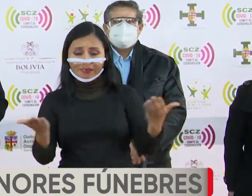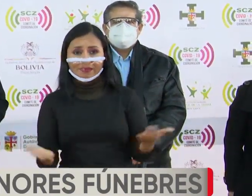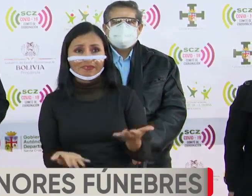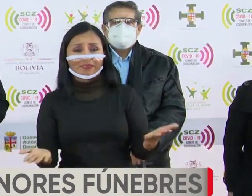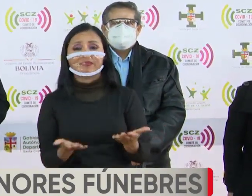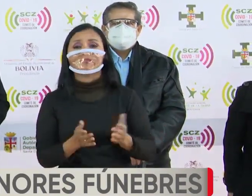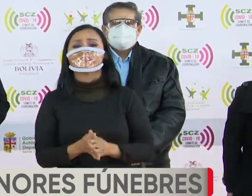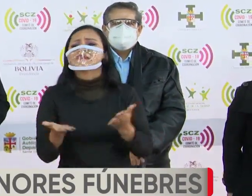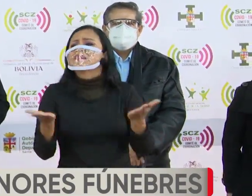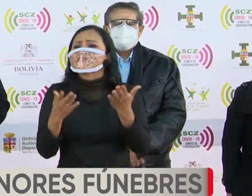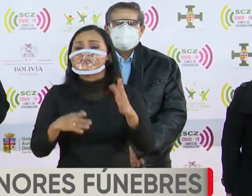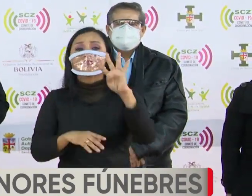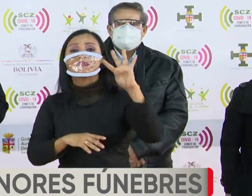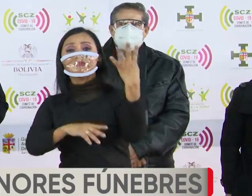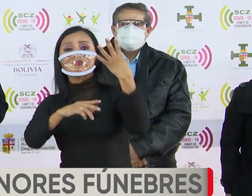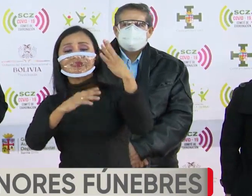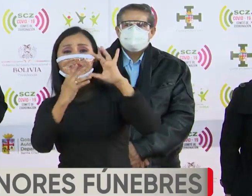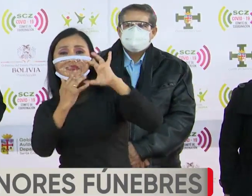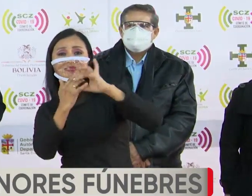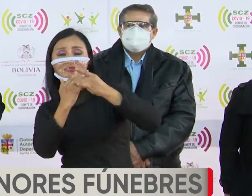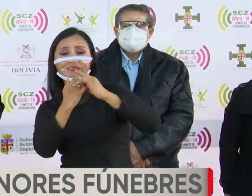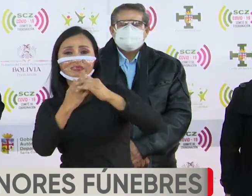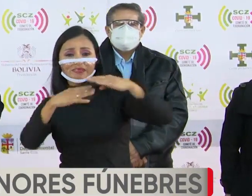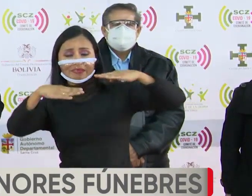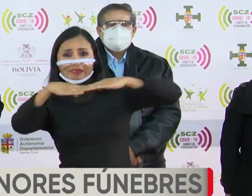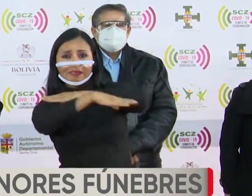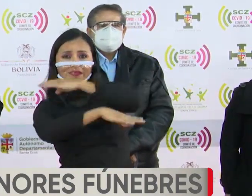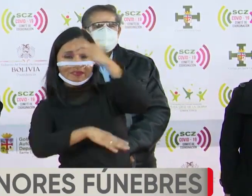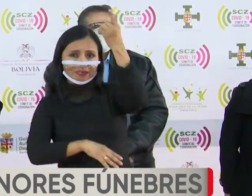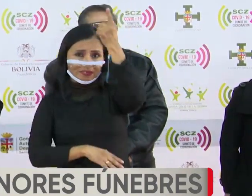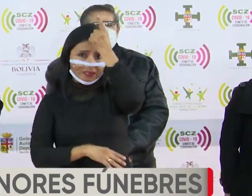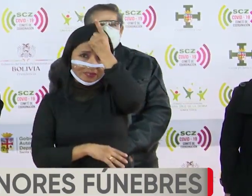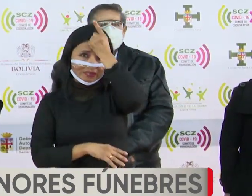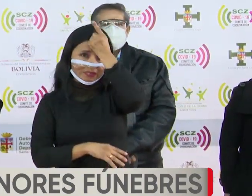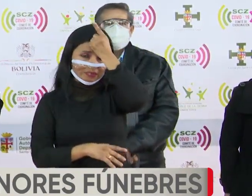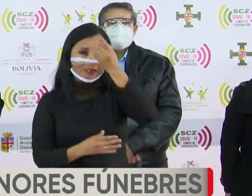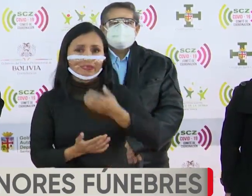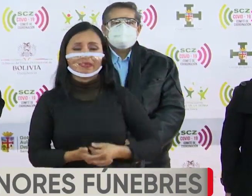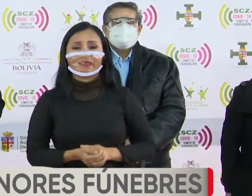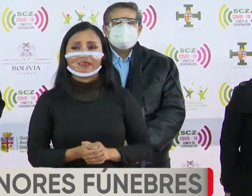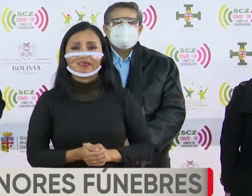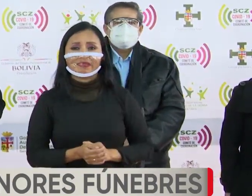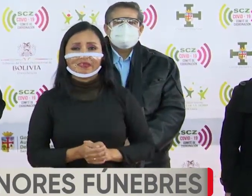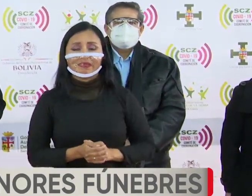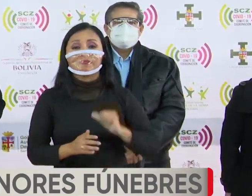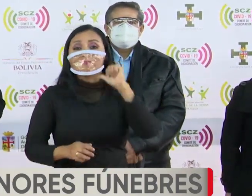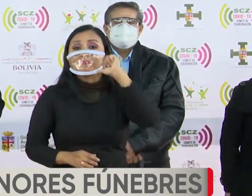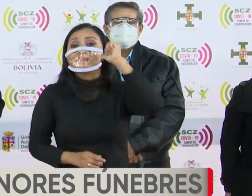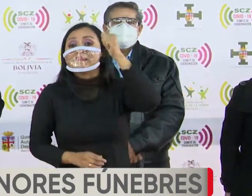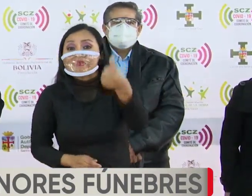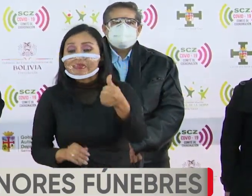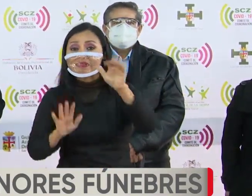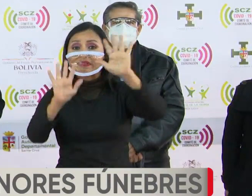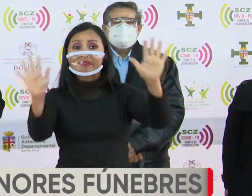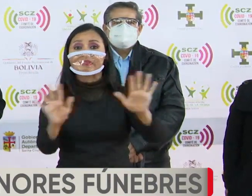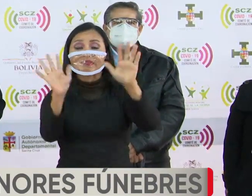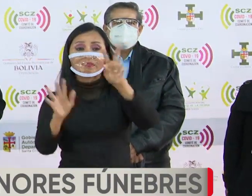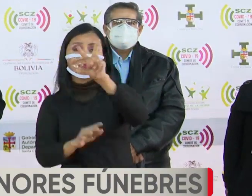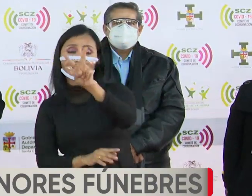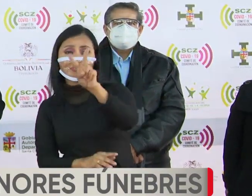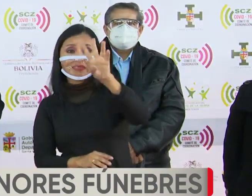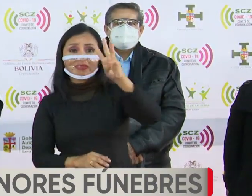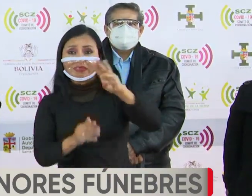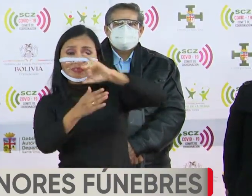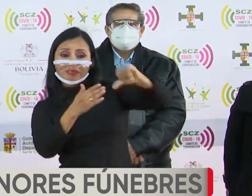ubicado en el cuarto anillo y avenida alemana el día de mañana, domingo 26